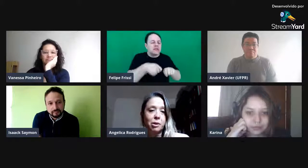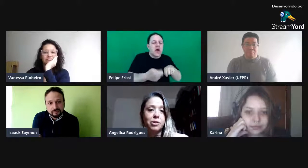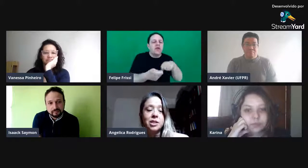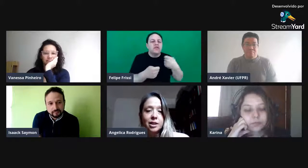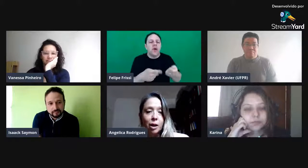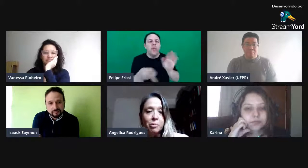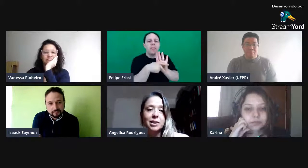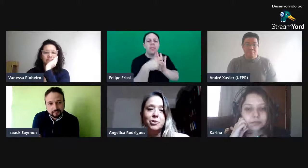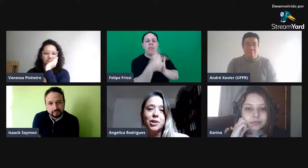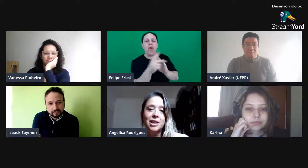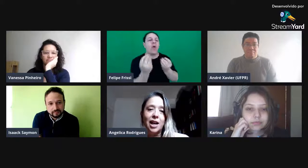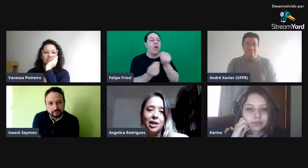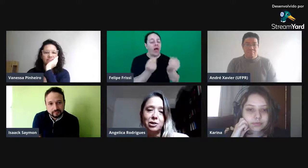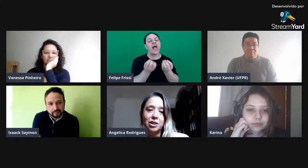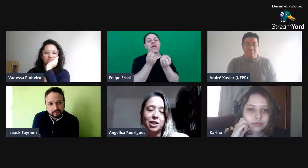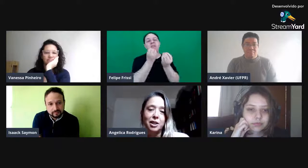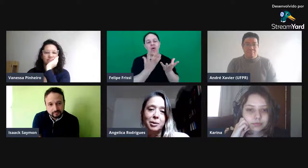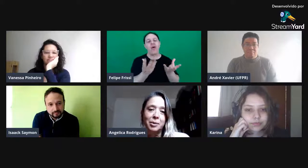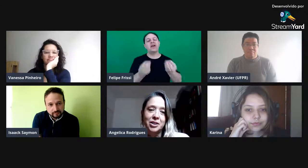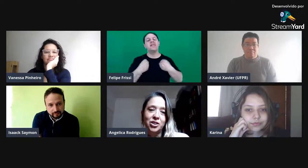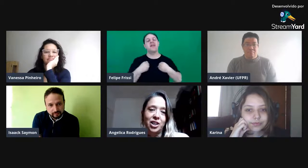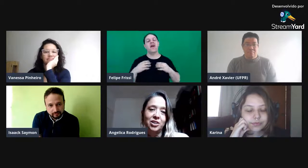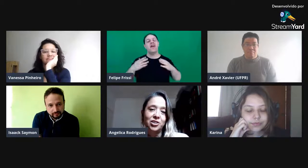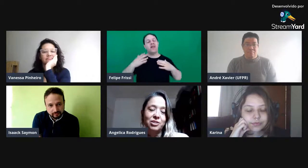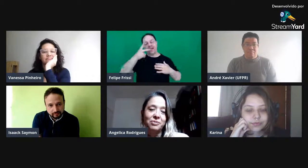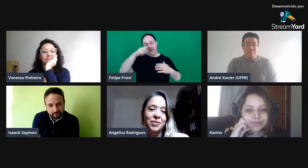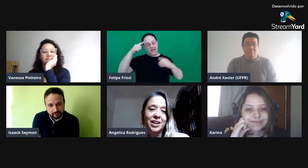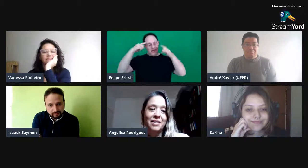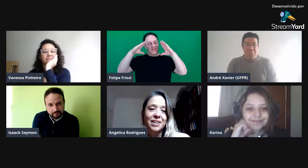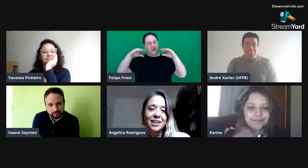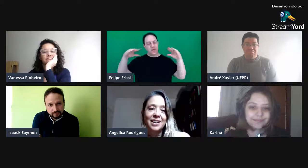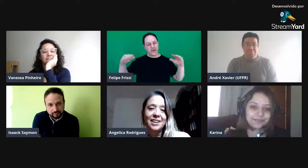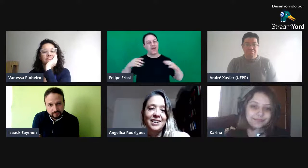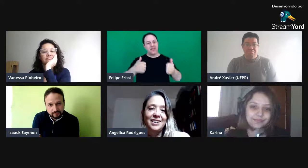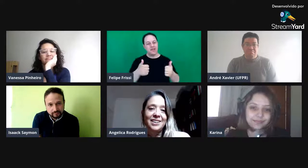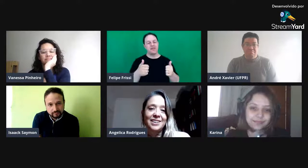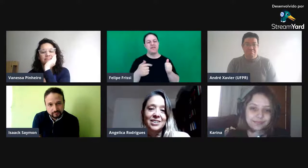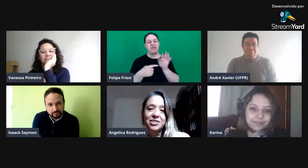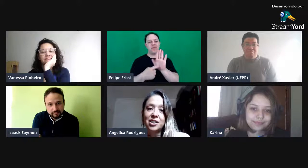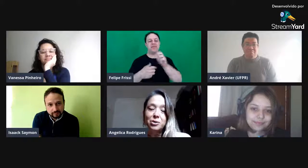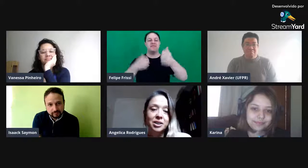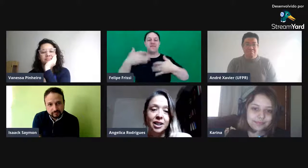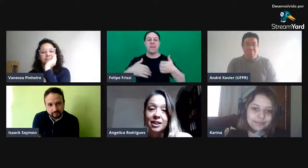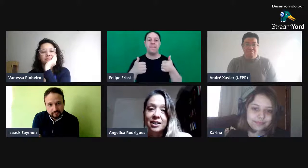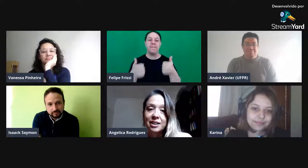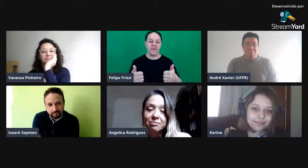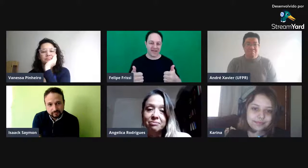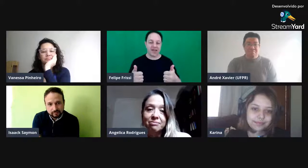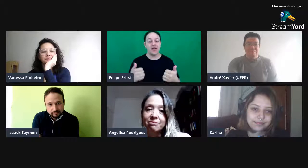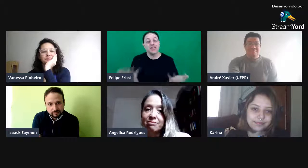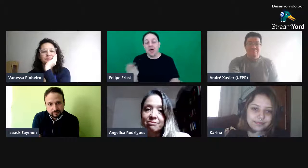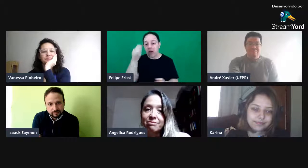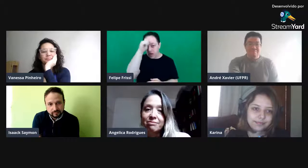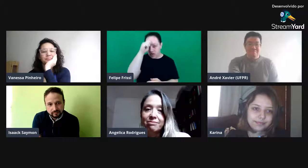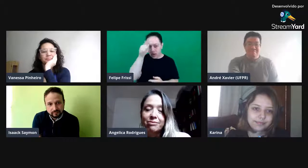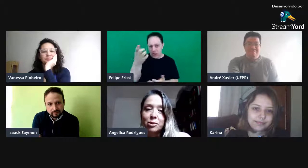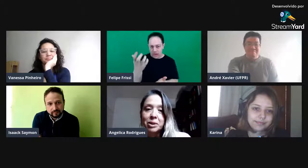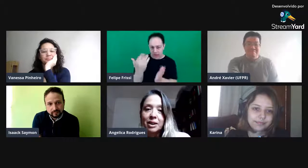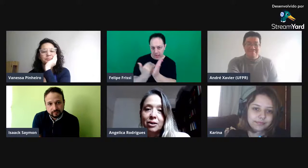uma coisa que dá uma tranquilidade para a gente, né? E não sei se o André queria comentar